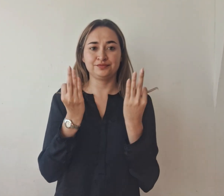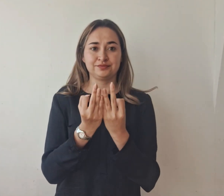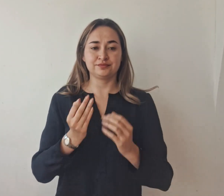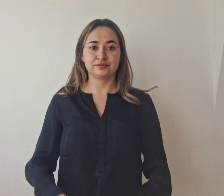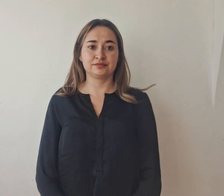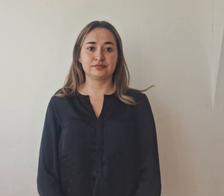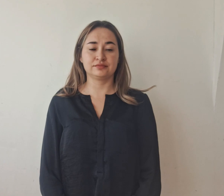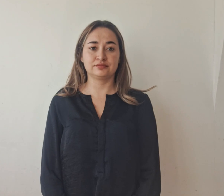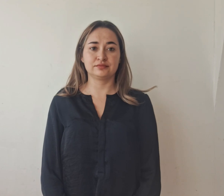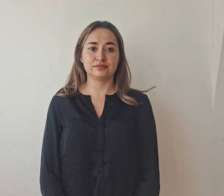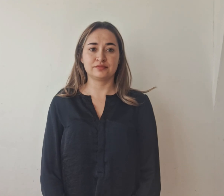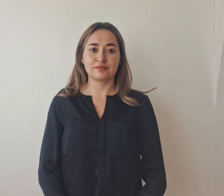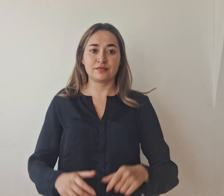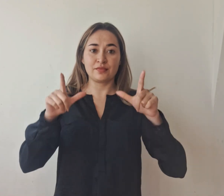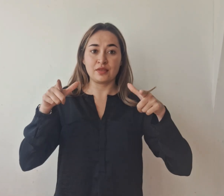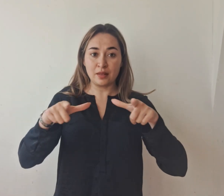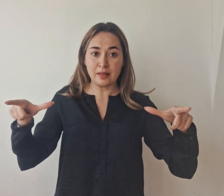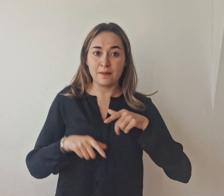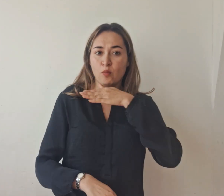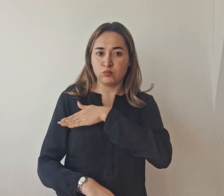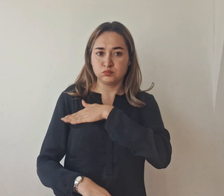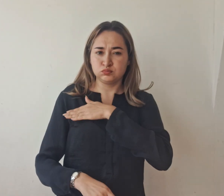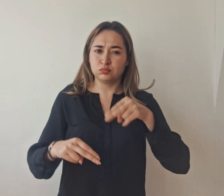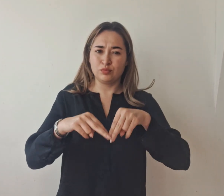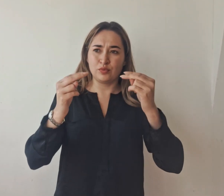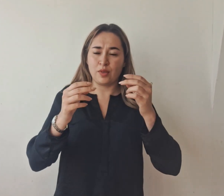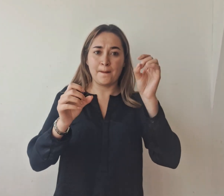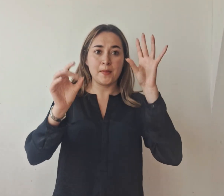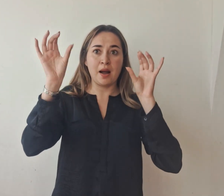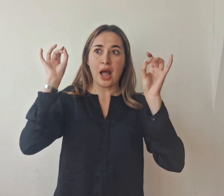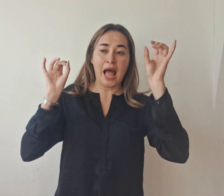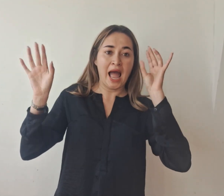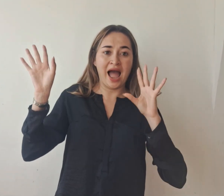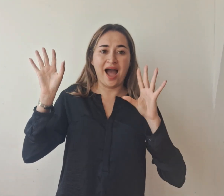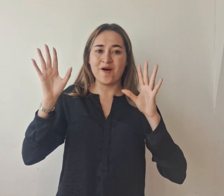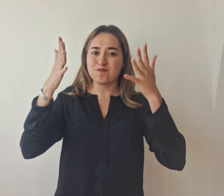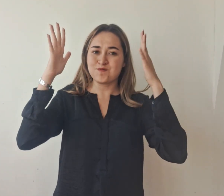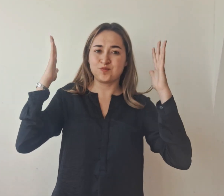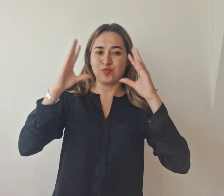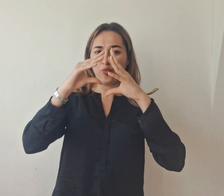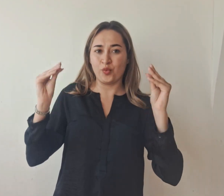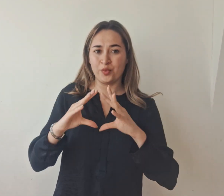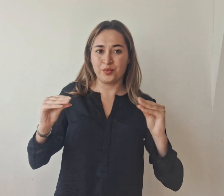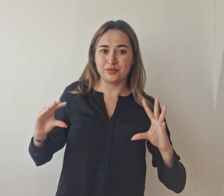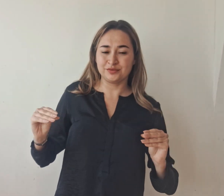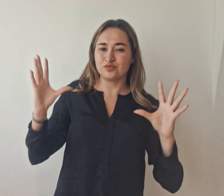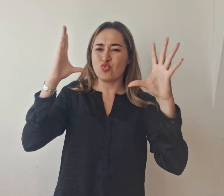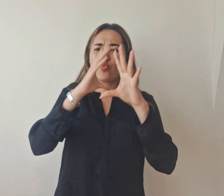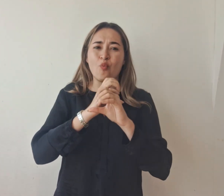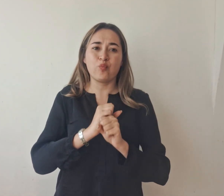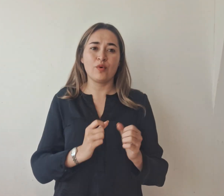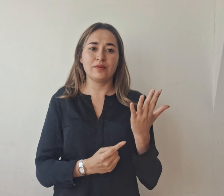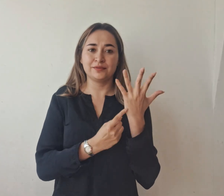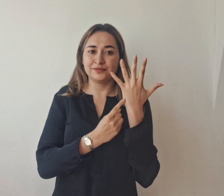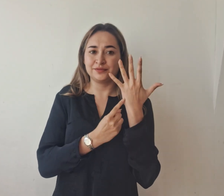La Plaza de Bolívar de Tunja se iluminó con el espíritu de la Navidad en una mágica noche de velitas. Con una